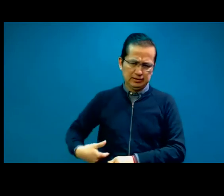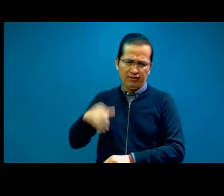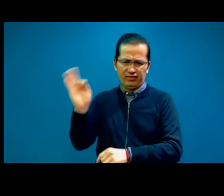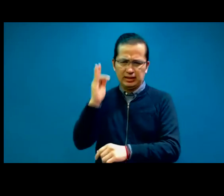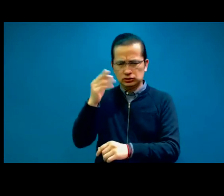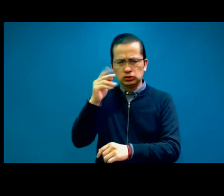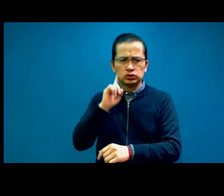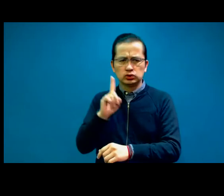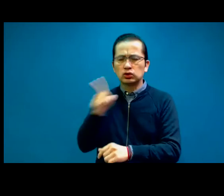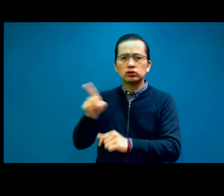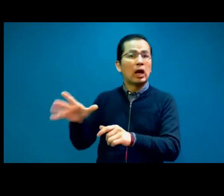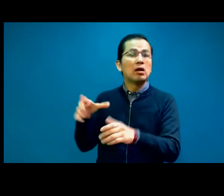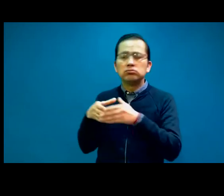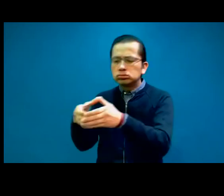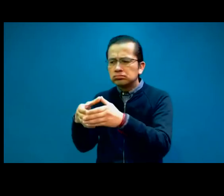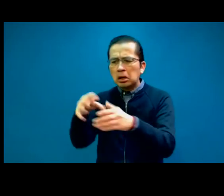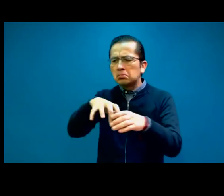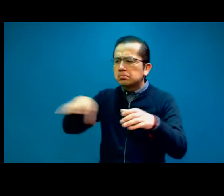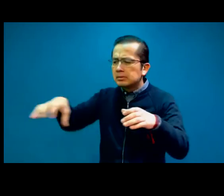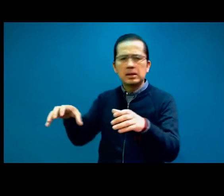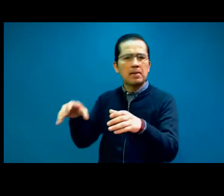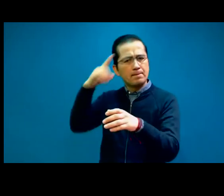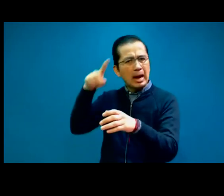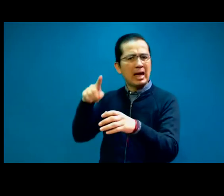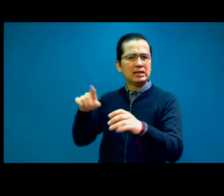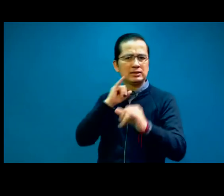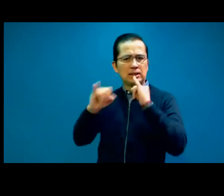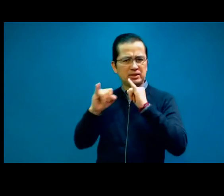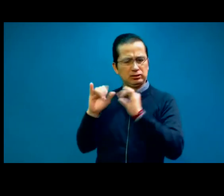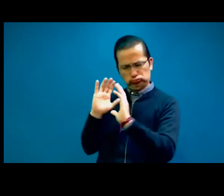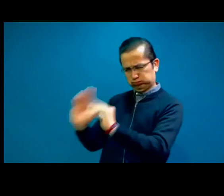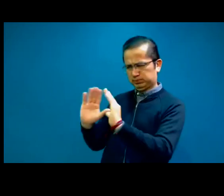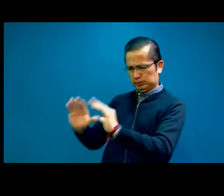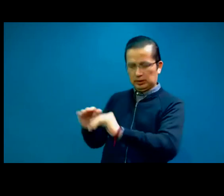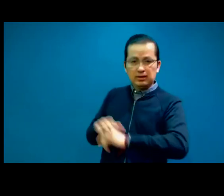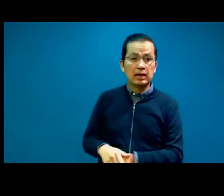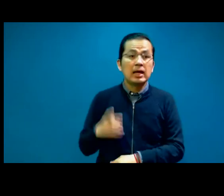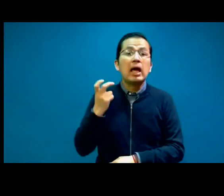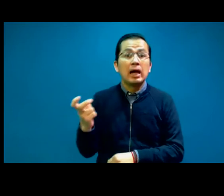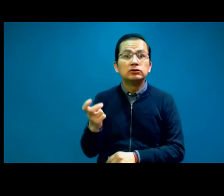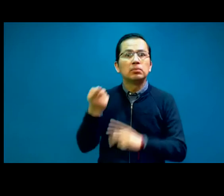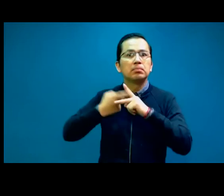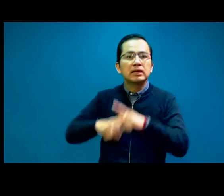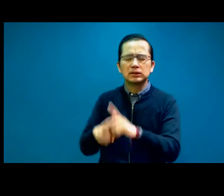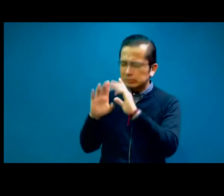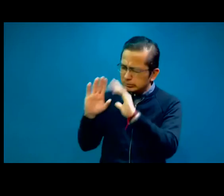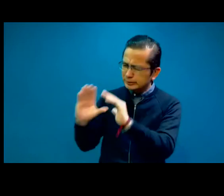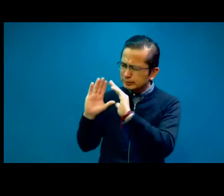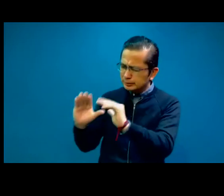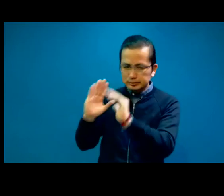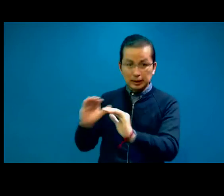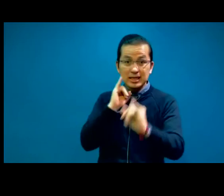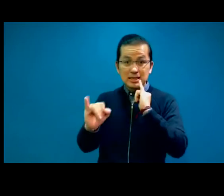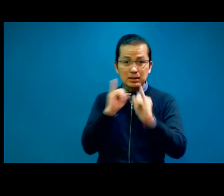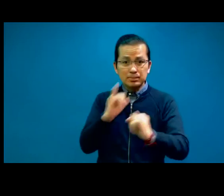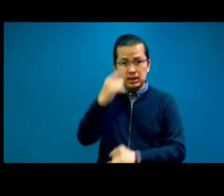un área de intérpretes de lengua de señas con la proyección de crear una asociación que contenga al